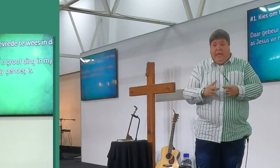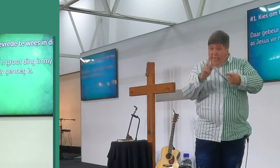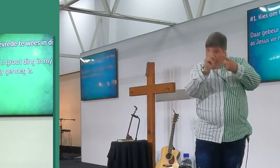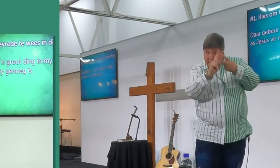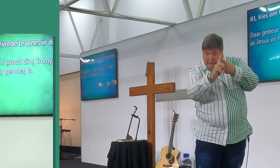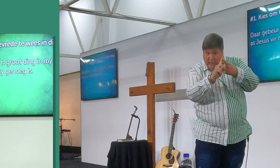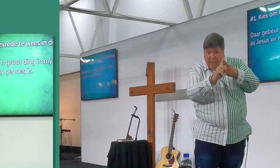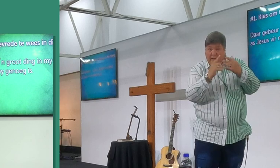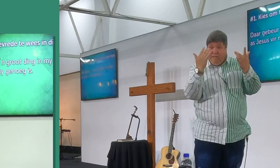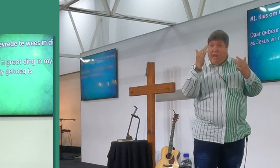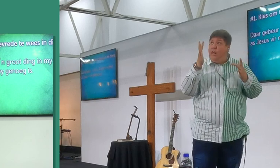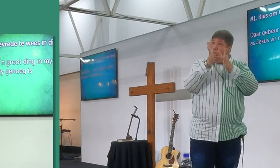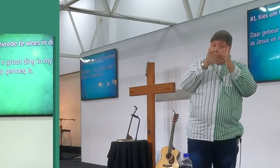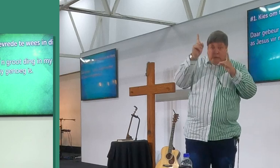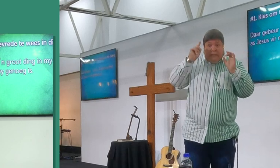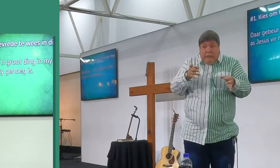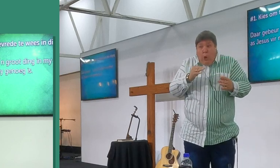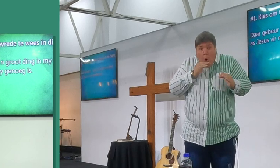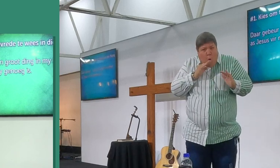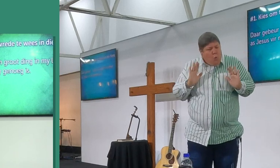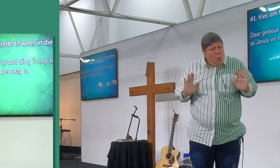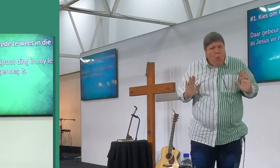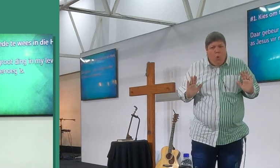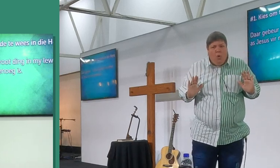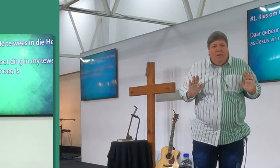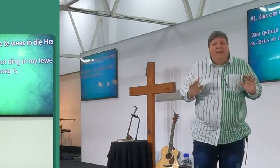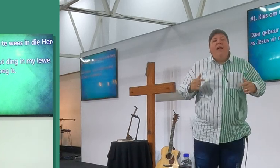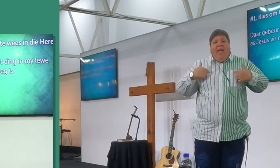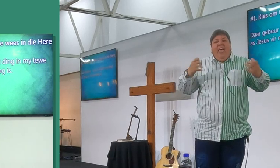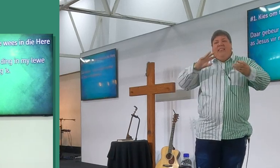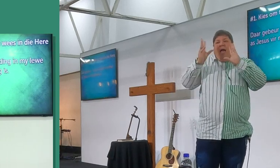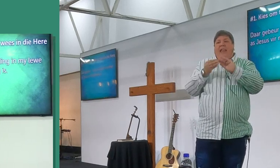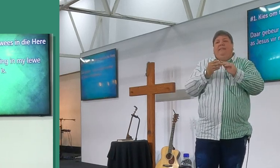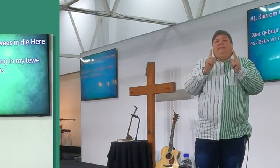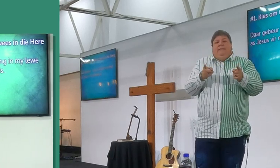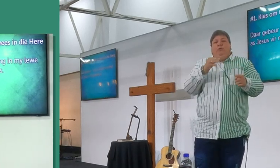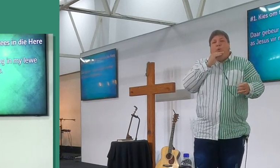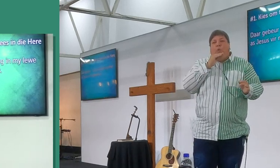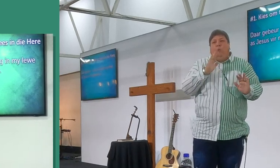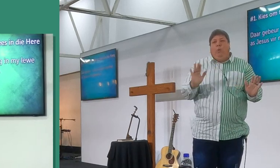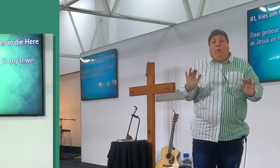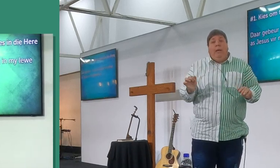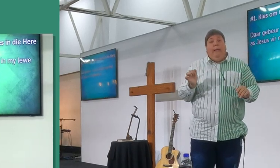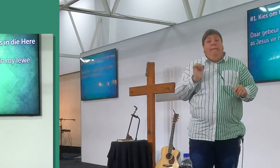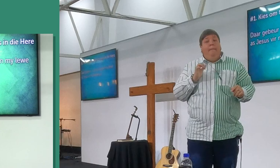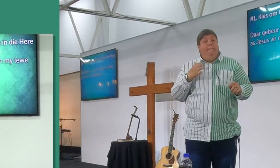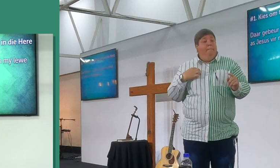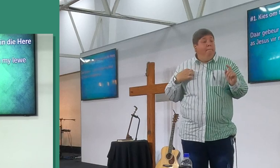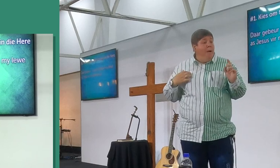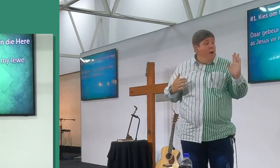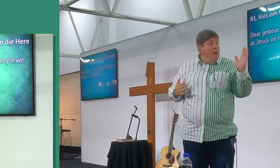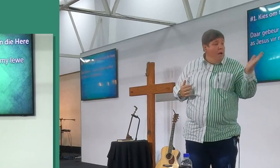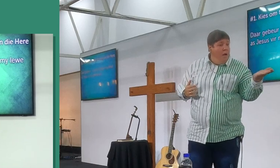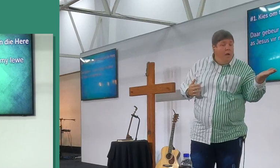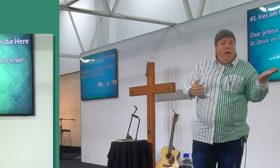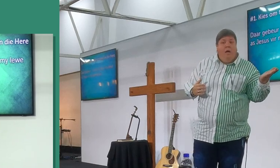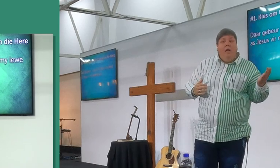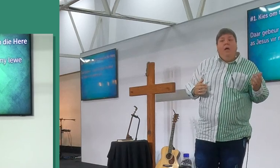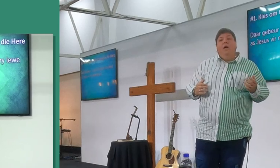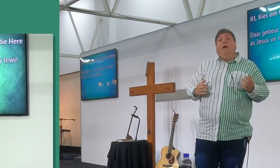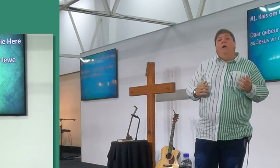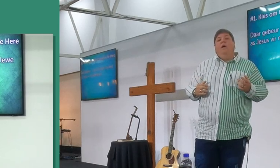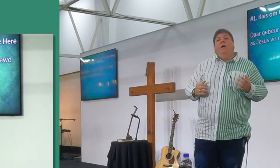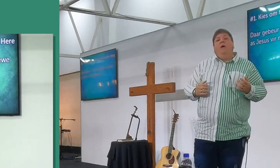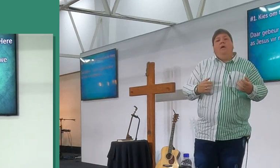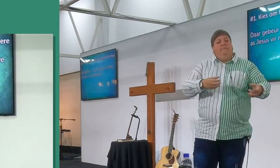eers as Jesus vir my genoeg is, het ek werkelijk genoeg, my maat, kan nie die genoeg